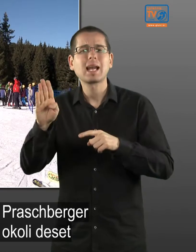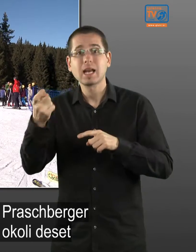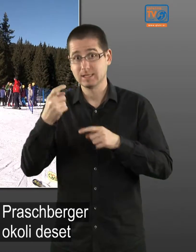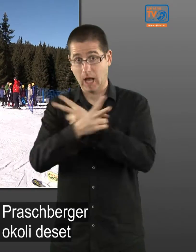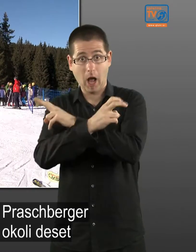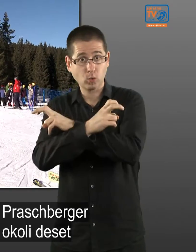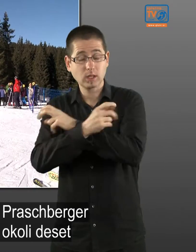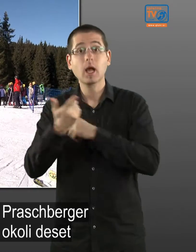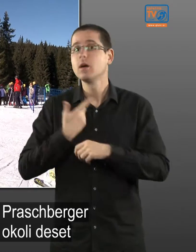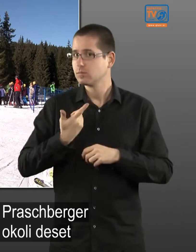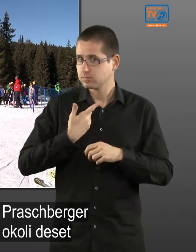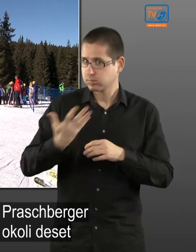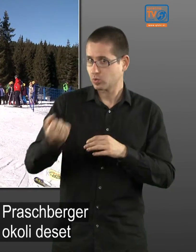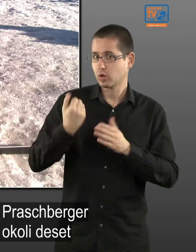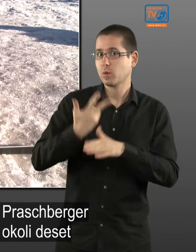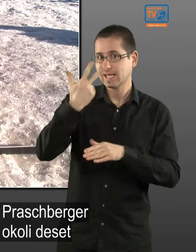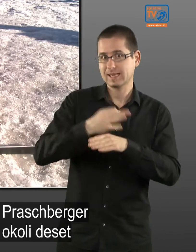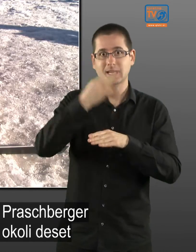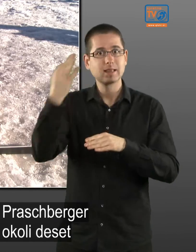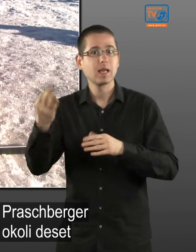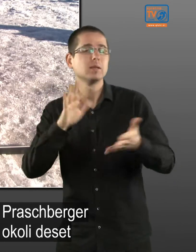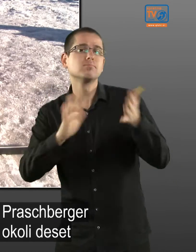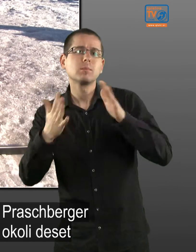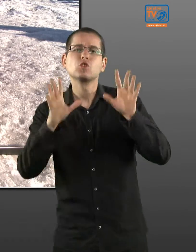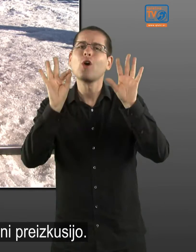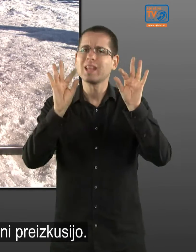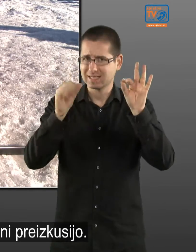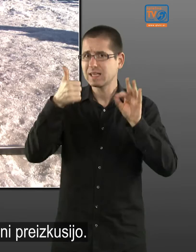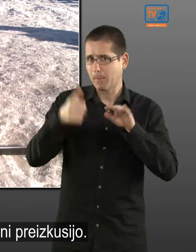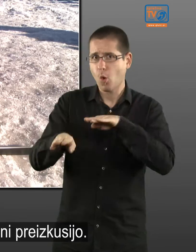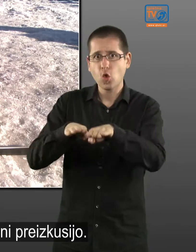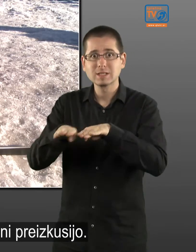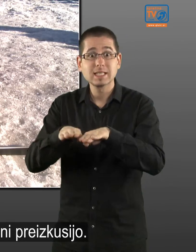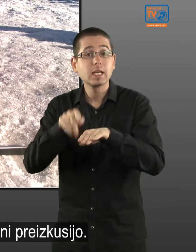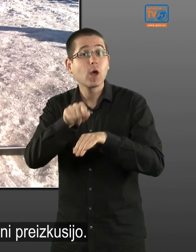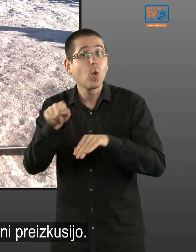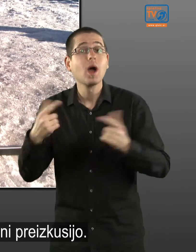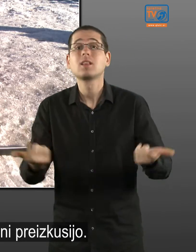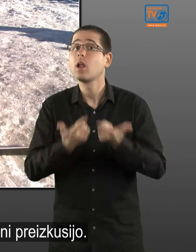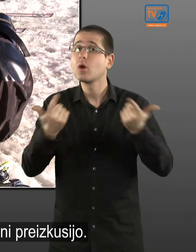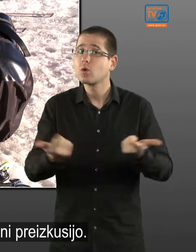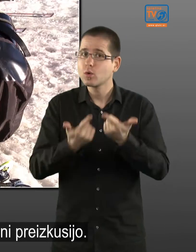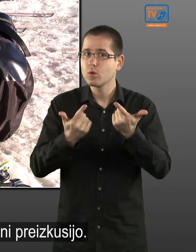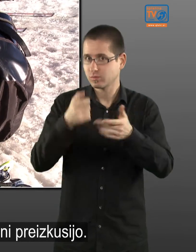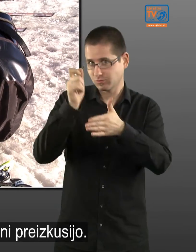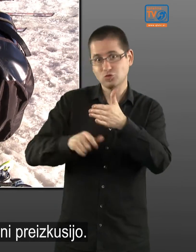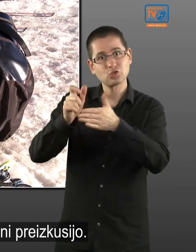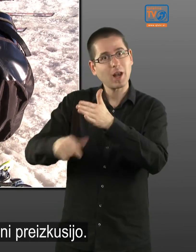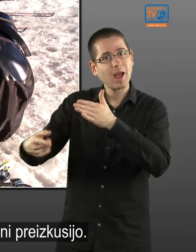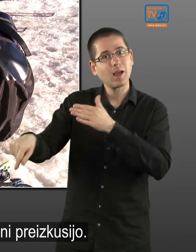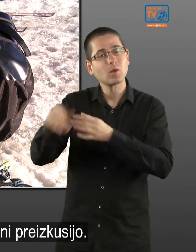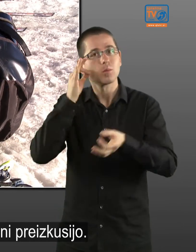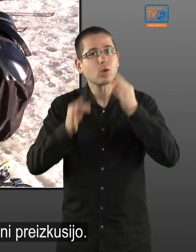sposodimo za te tri dni cirka deset Monoskijev, da lahko člani